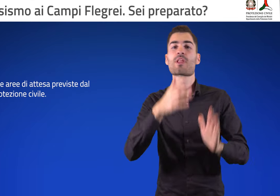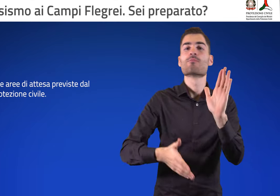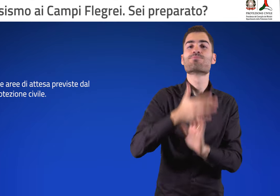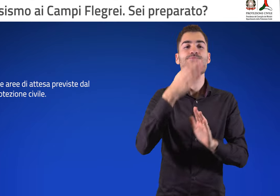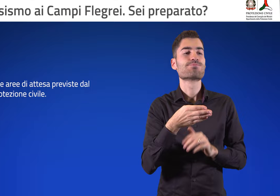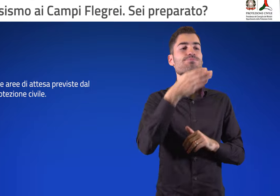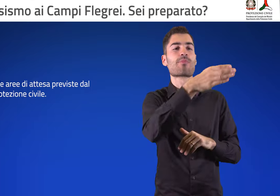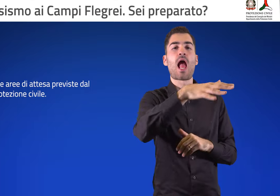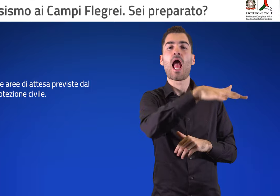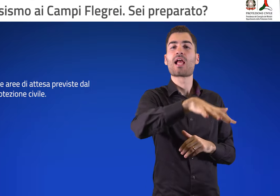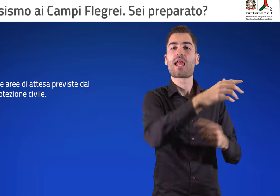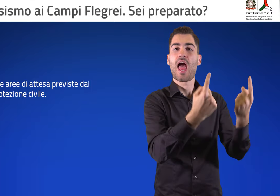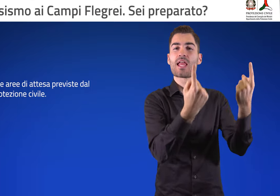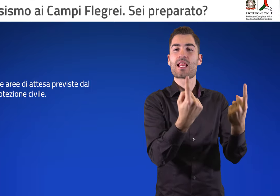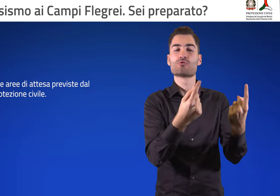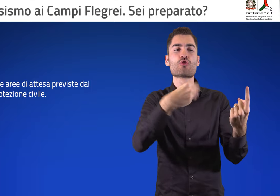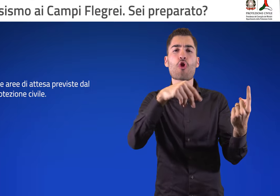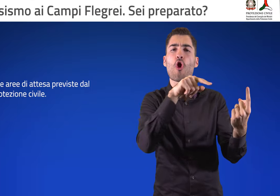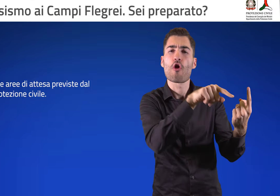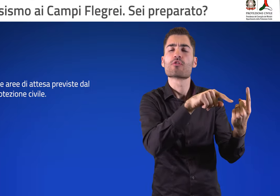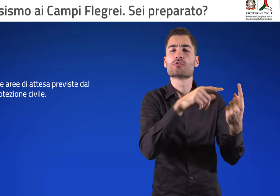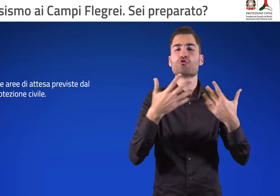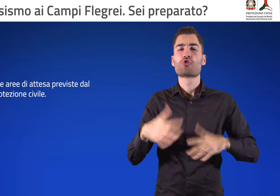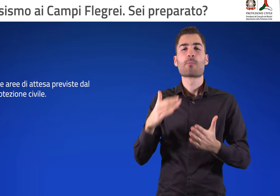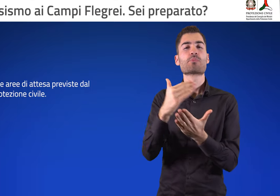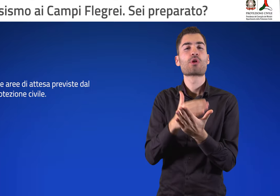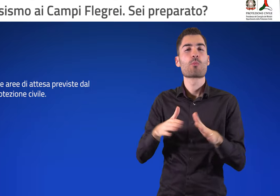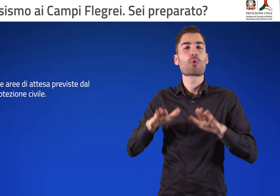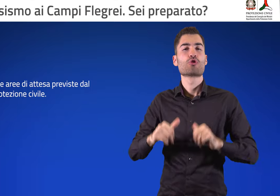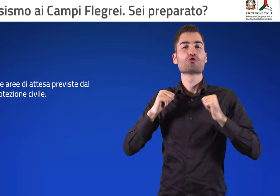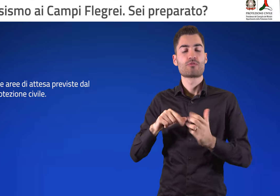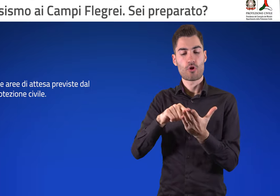Raggiungi le aree di attesa previste dal Piano di protezione civile.